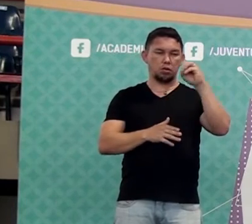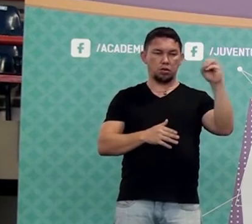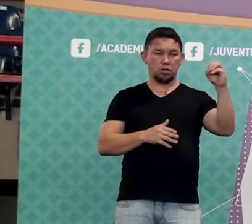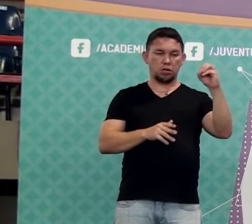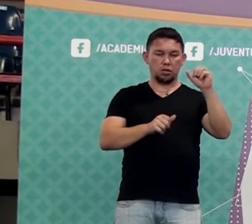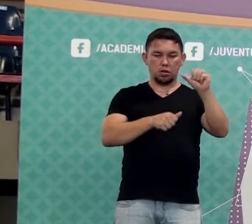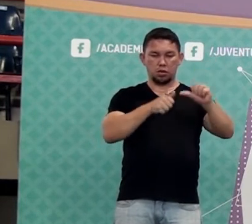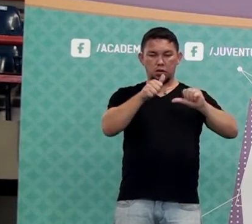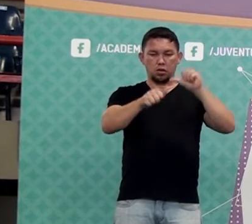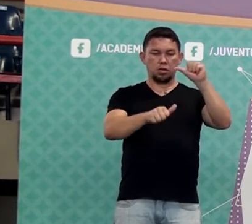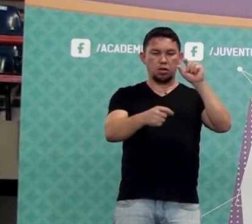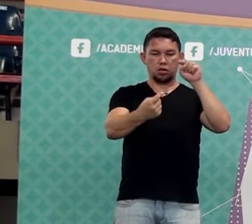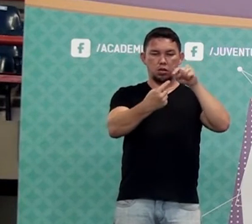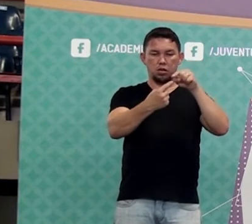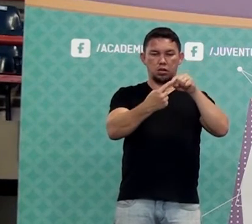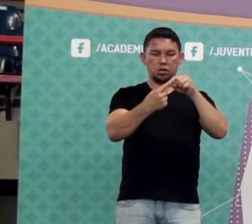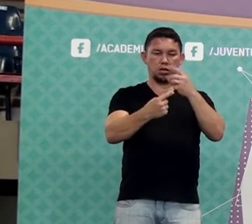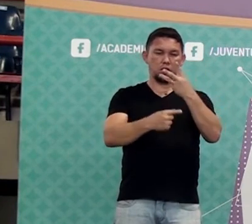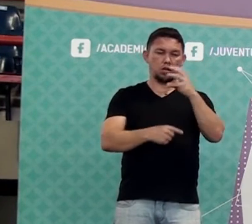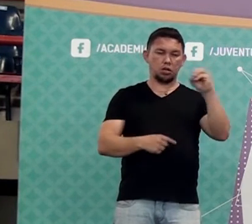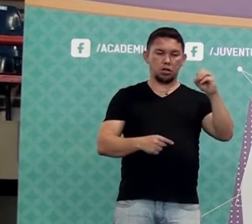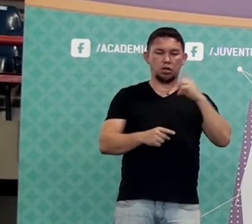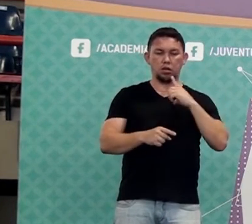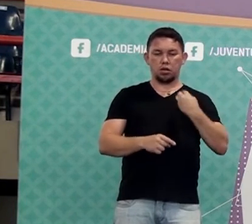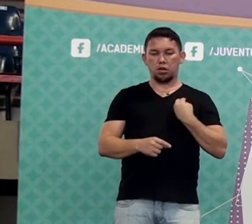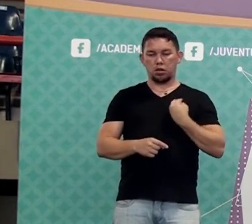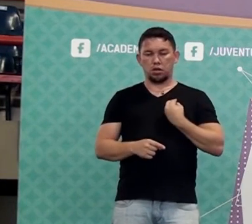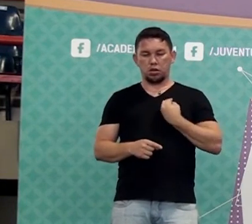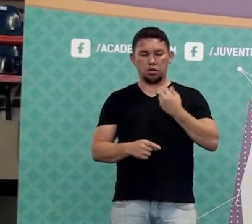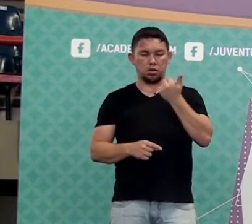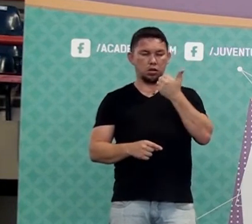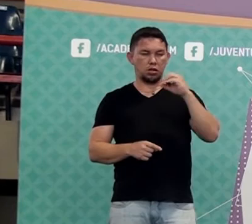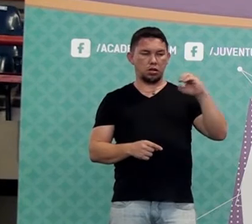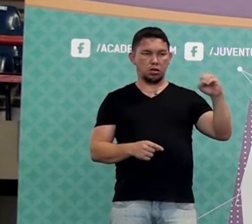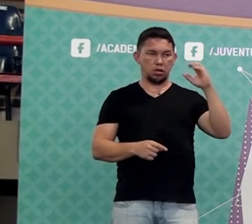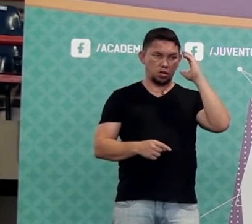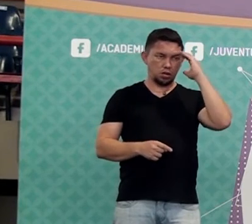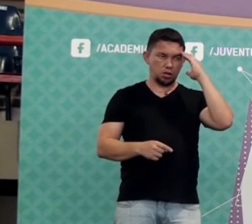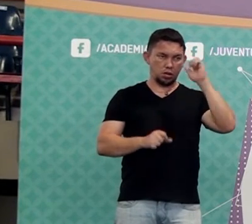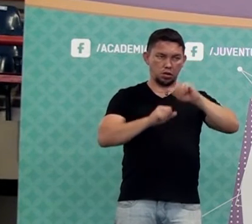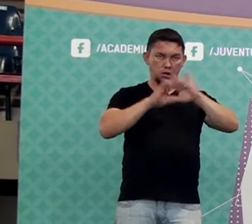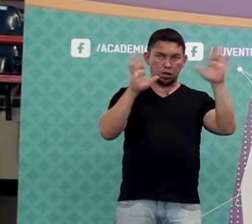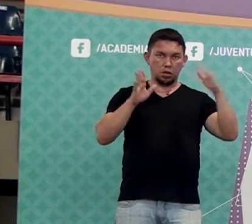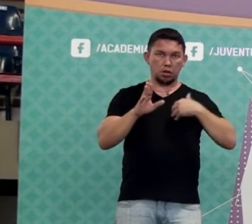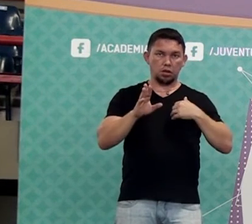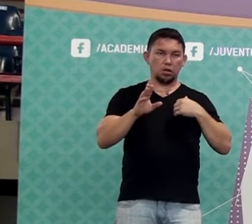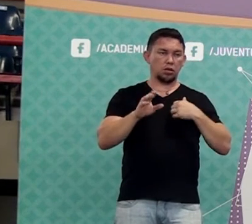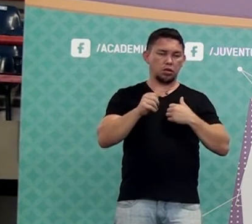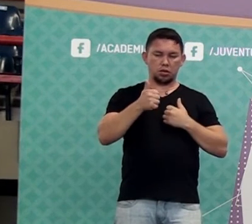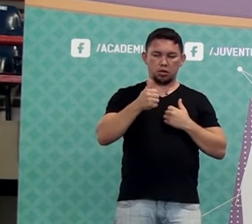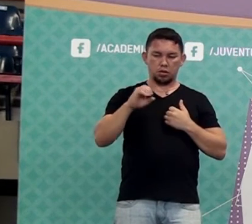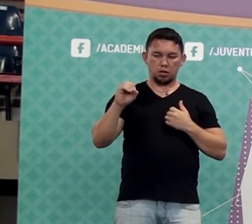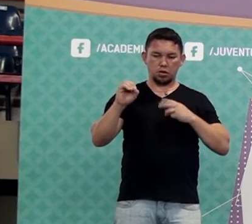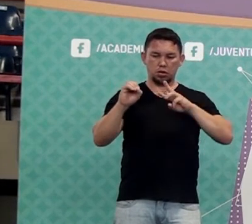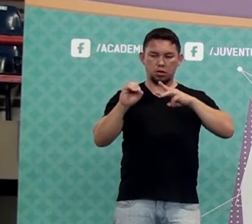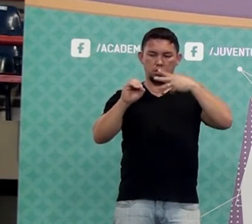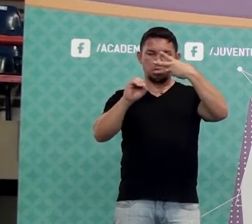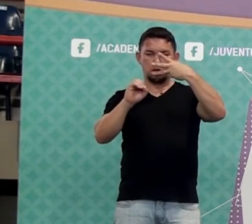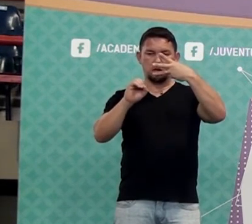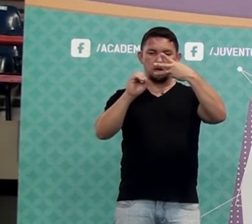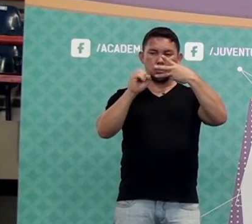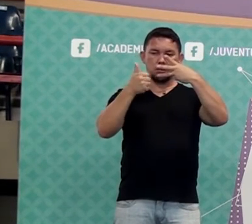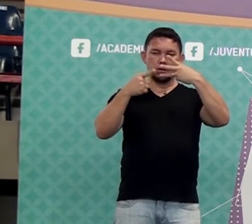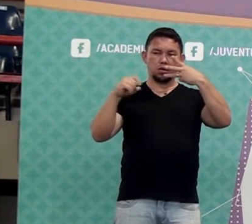está se tornando trezentos por cento. Mas ele já era cem por cento. Faz sentido? Então, ele só aumentou quanto? Duzentos por cento.